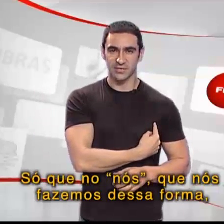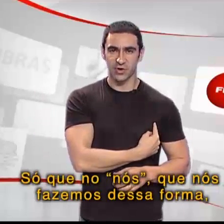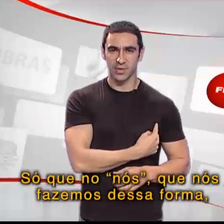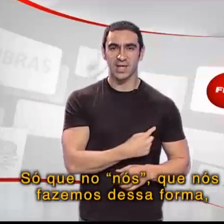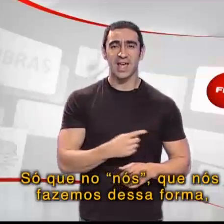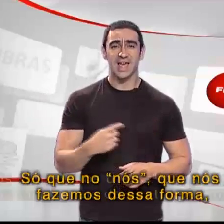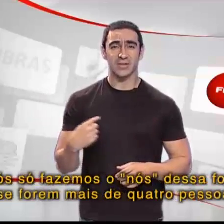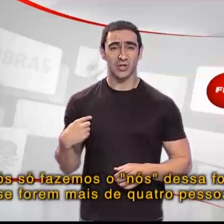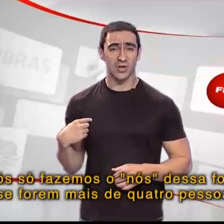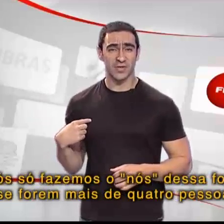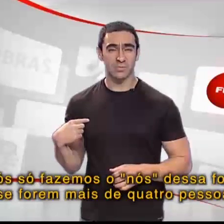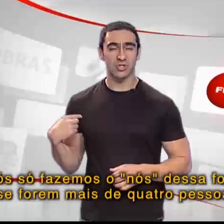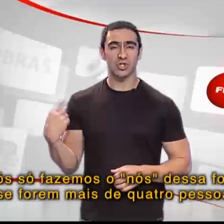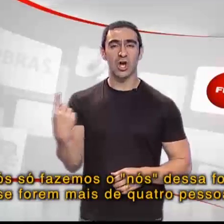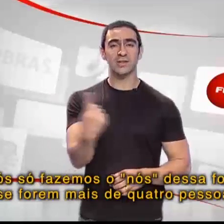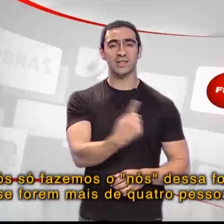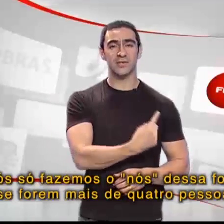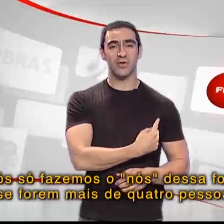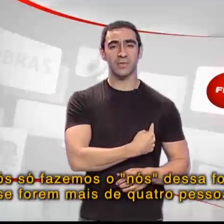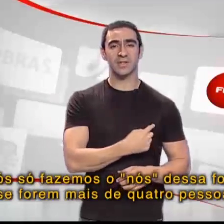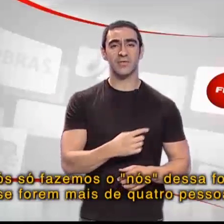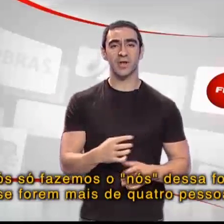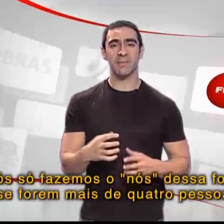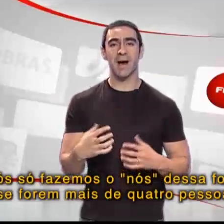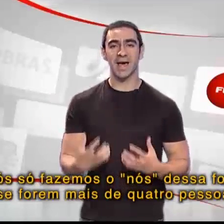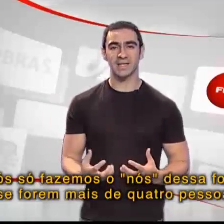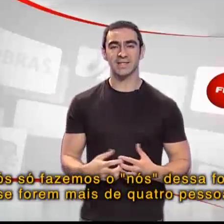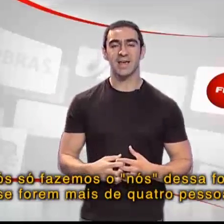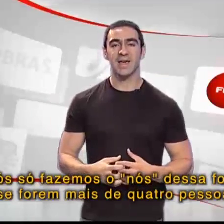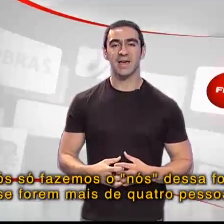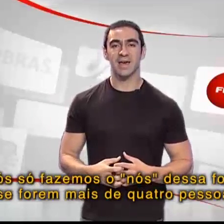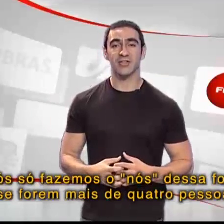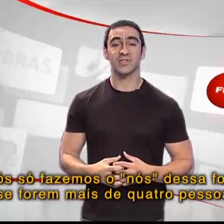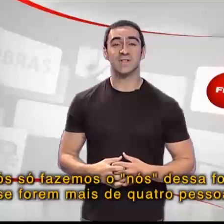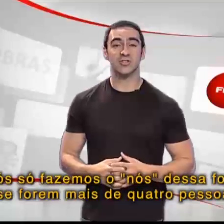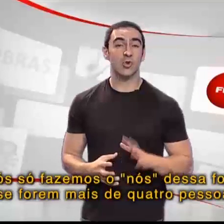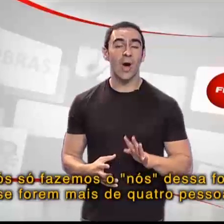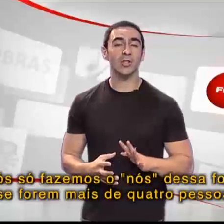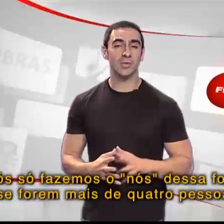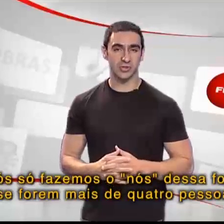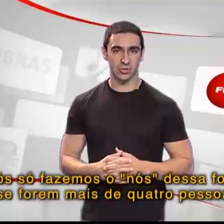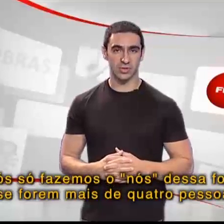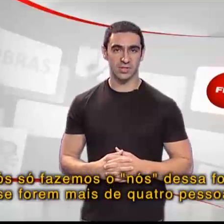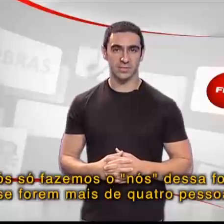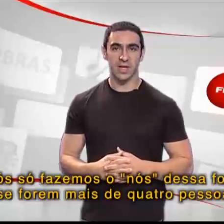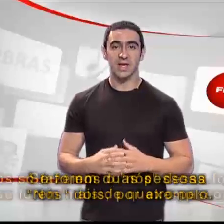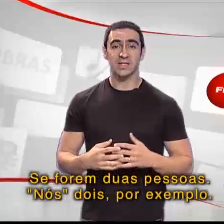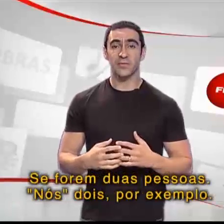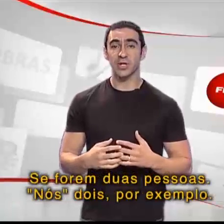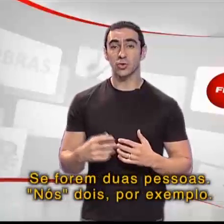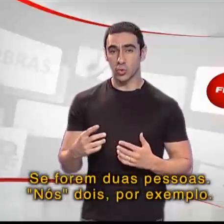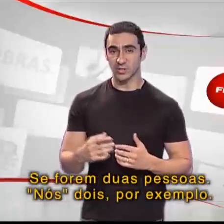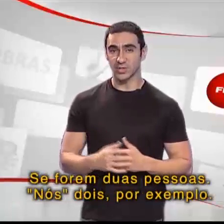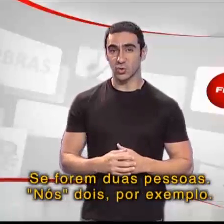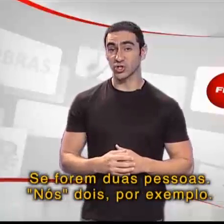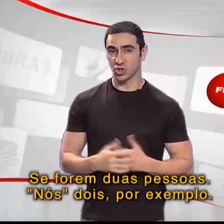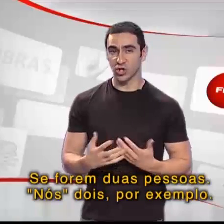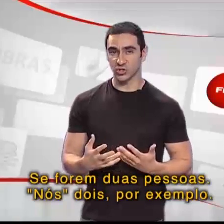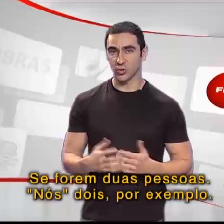forma, nós só fazemos nós dessa forma se forem mais de quatro pessoas. Se forem duas pessoas, nós dois,